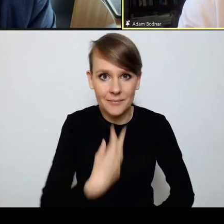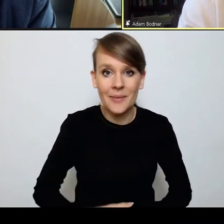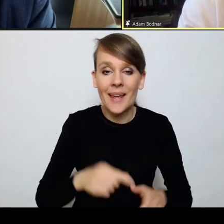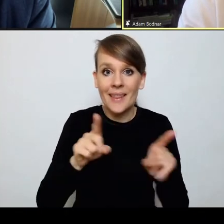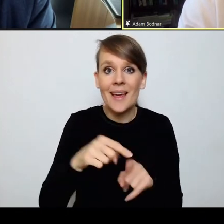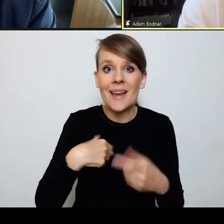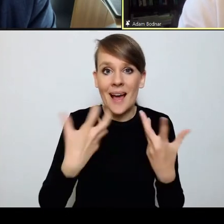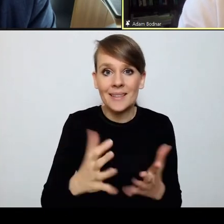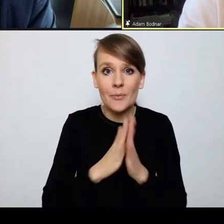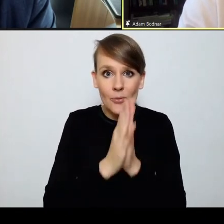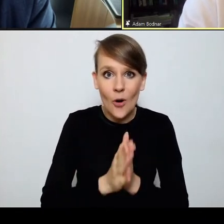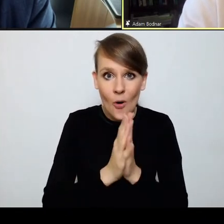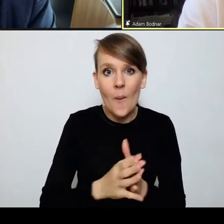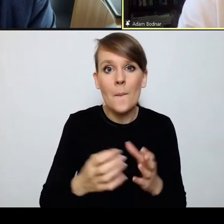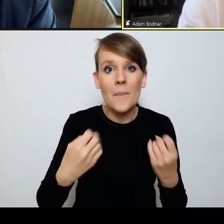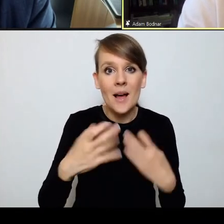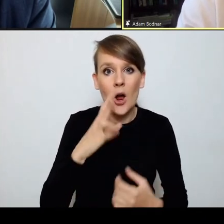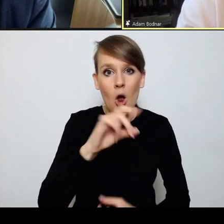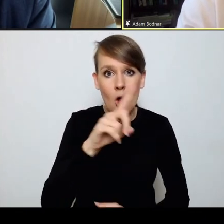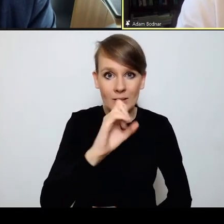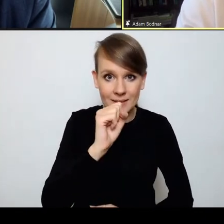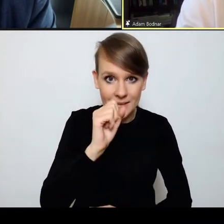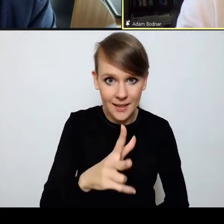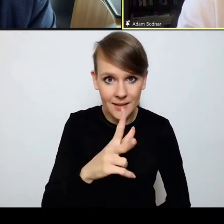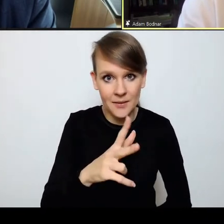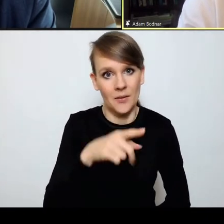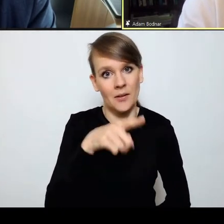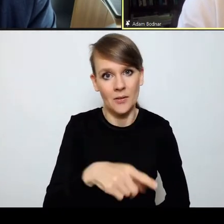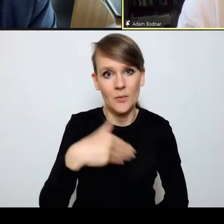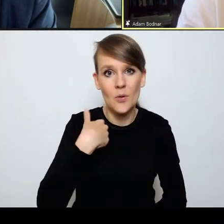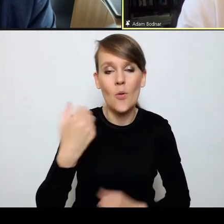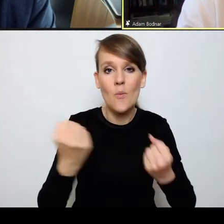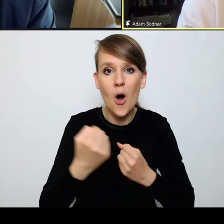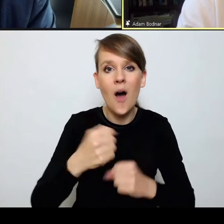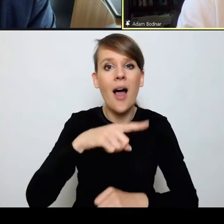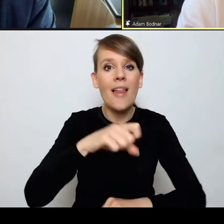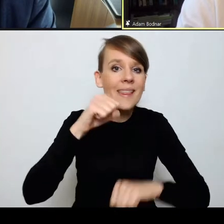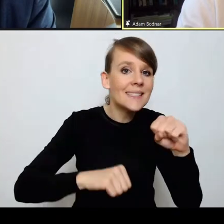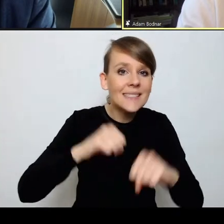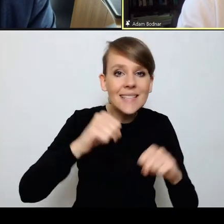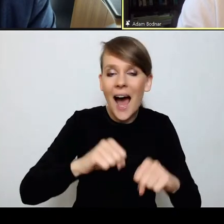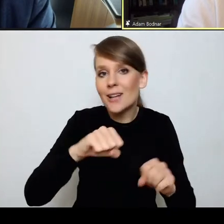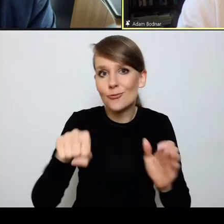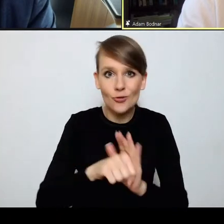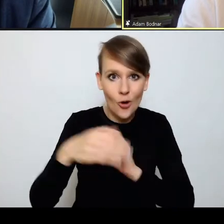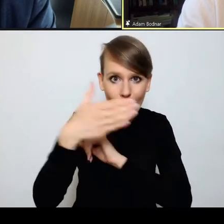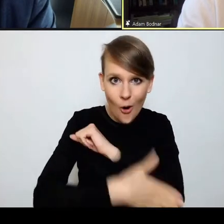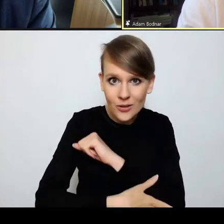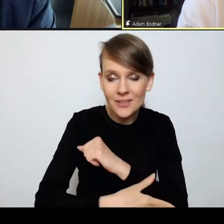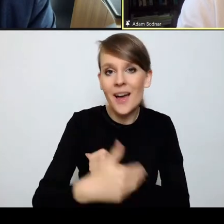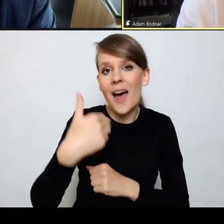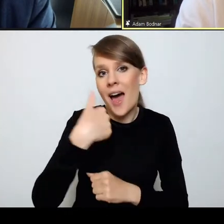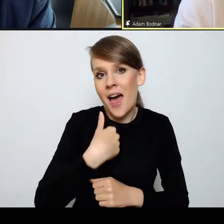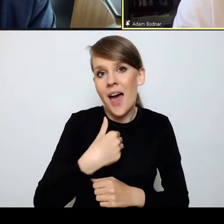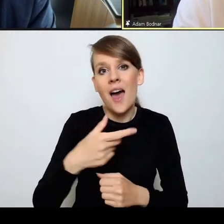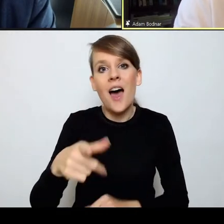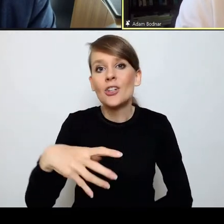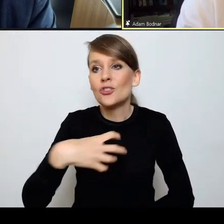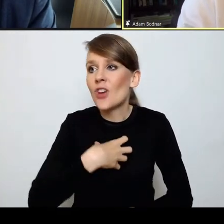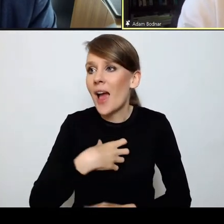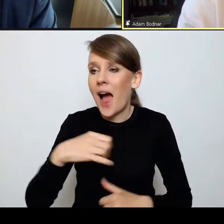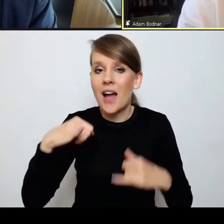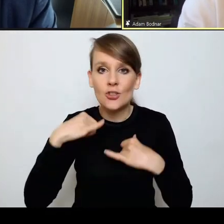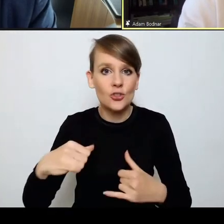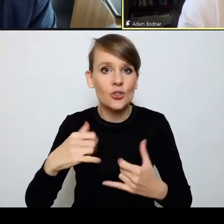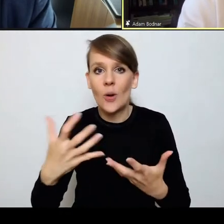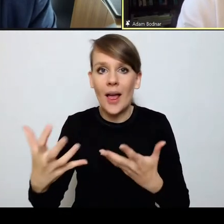o głos pana mecenasa Mikołaja Kozaka, który bardzo ostro licytował do ostatniego momentu, ale z połączonymi siłami dziekańskimi przegrał też ma dzisiaj